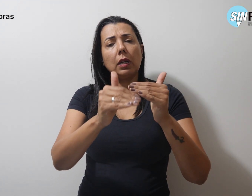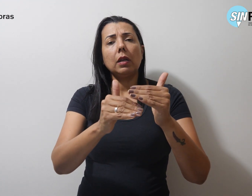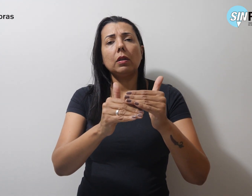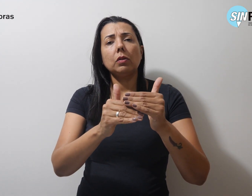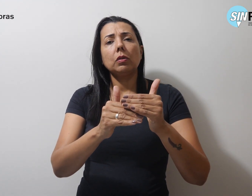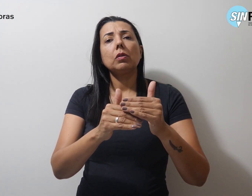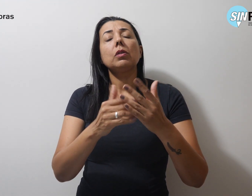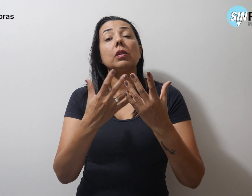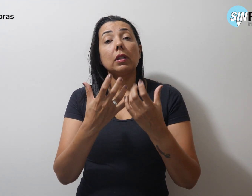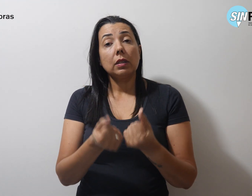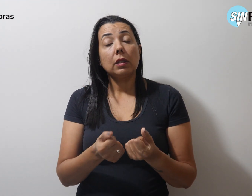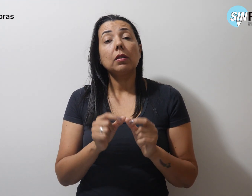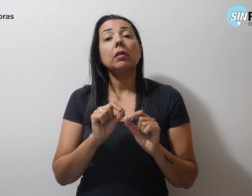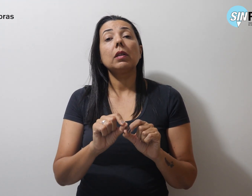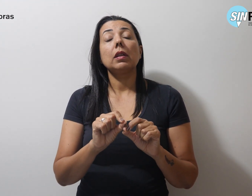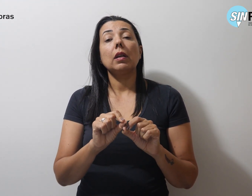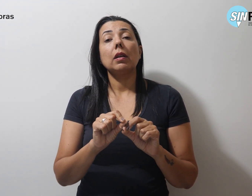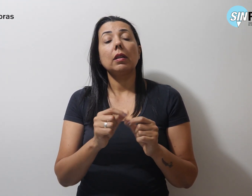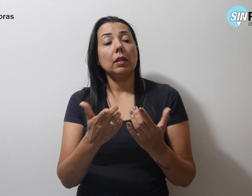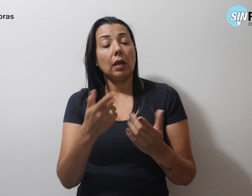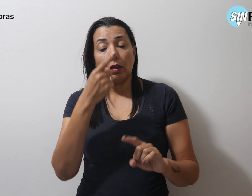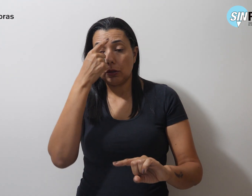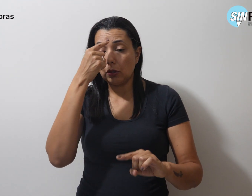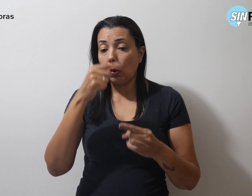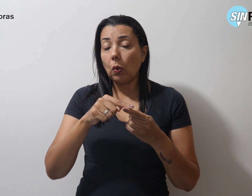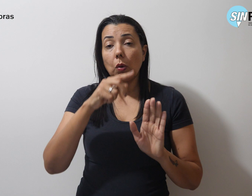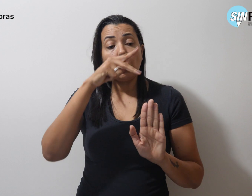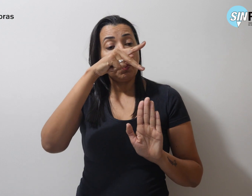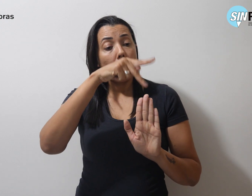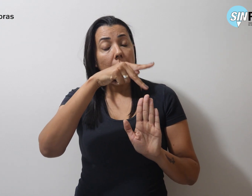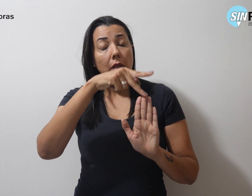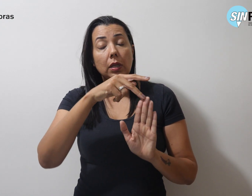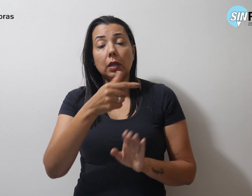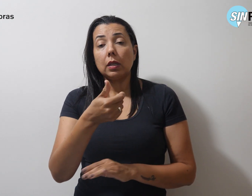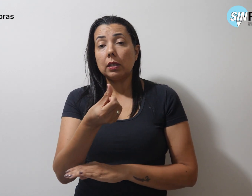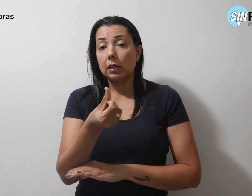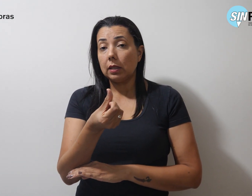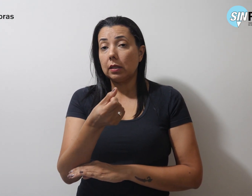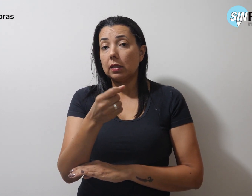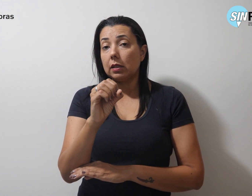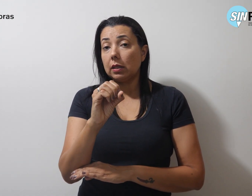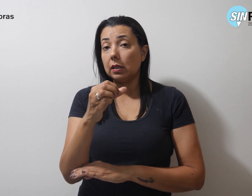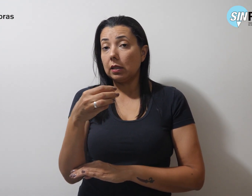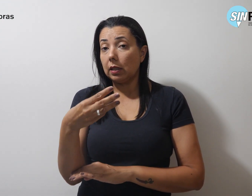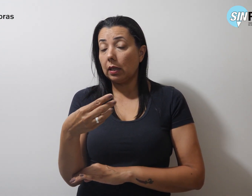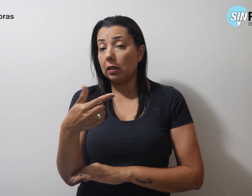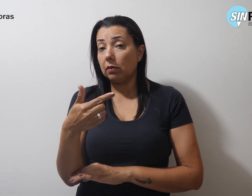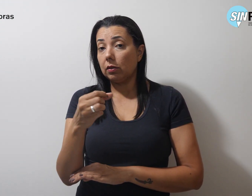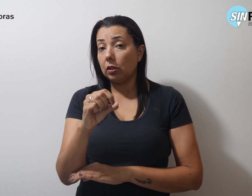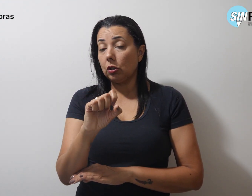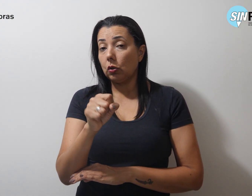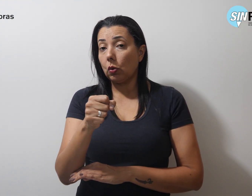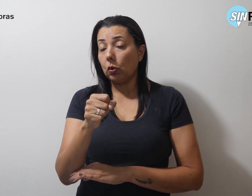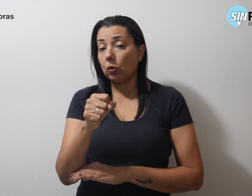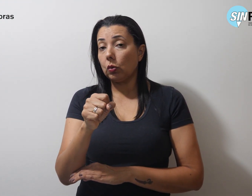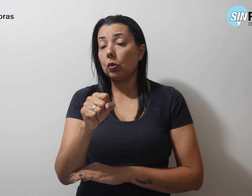aptidão está amparado na portaria de número 603 de 28 de junho de